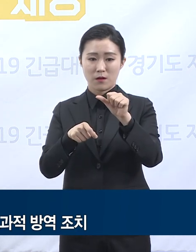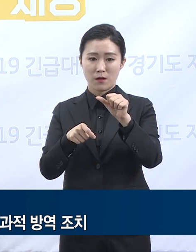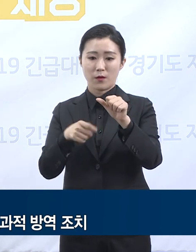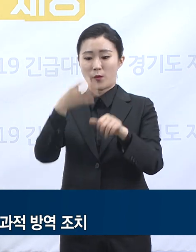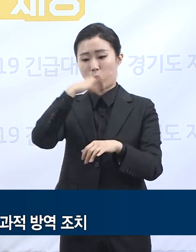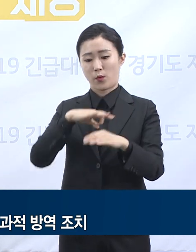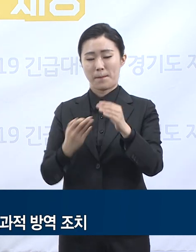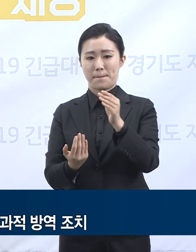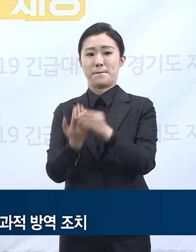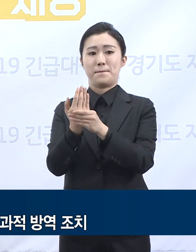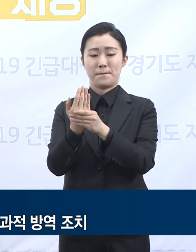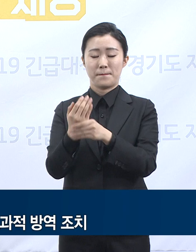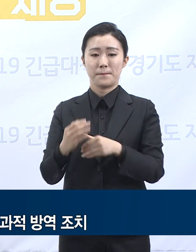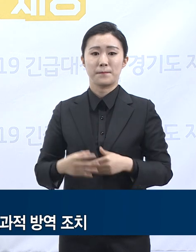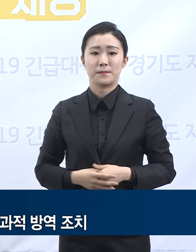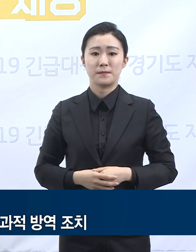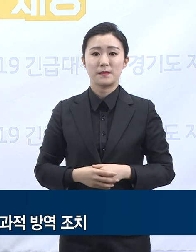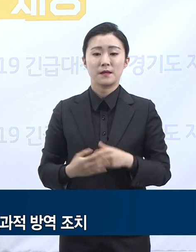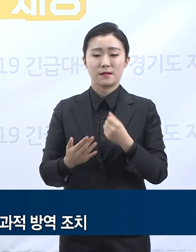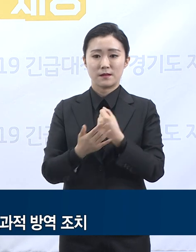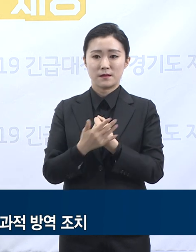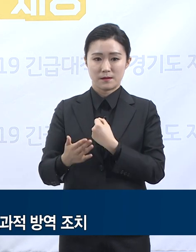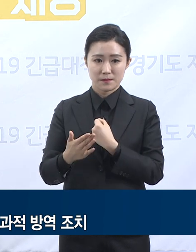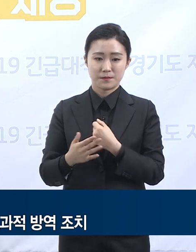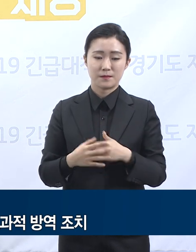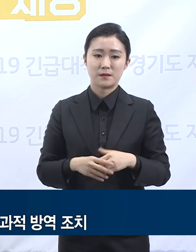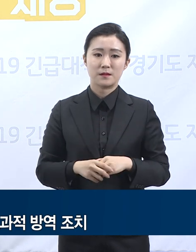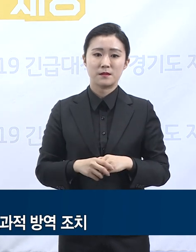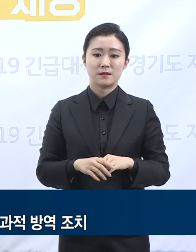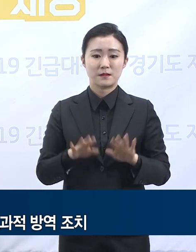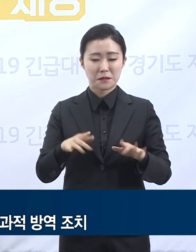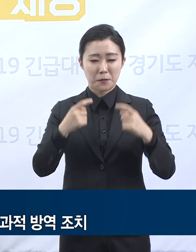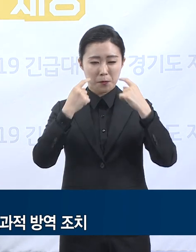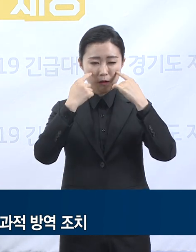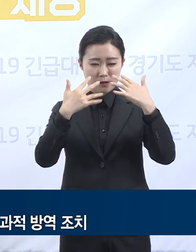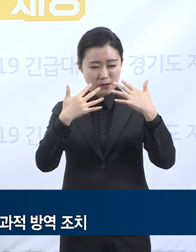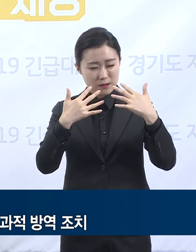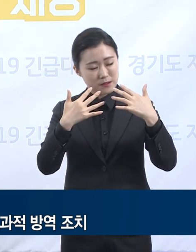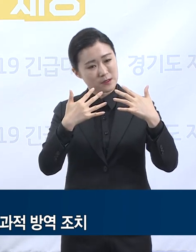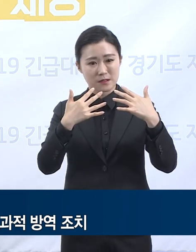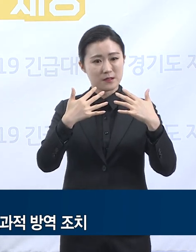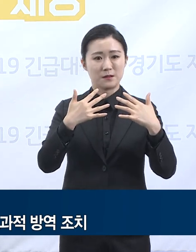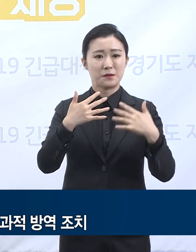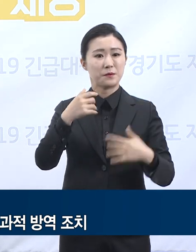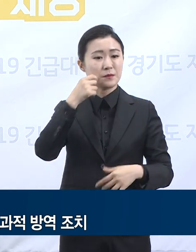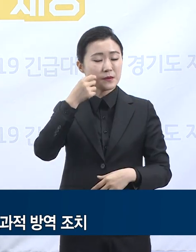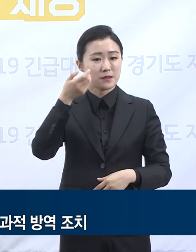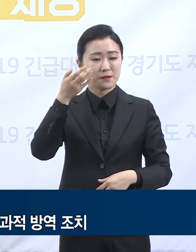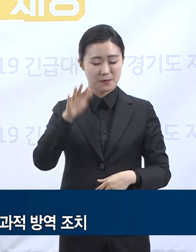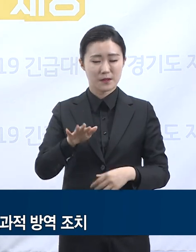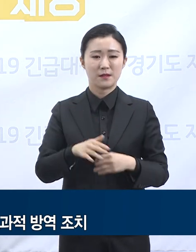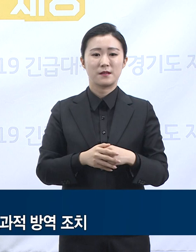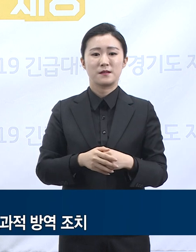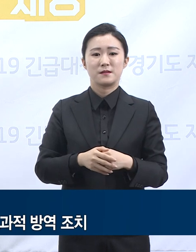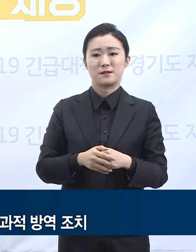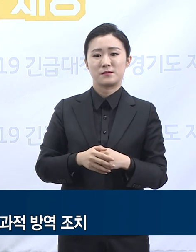가능성이 있습니다. 어느 누구도 단정적으로 예측할 수 없지만 충분히 추론 가능한 미래의 모습입니다.